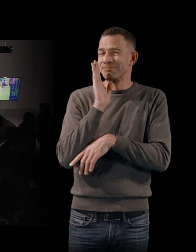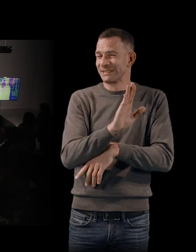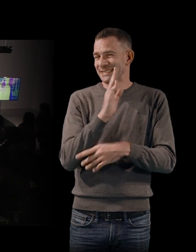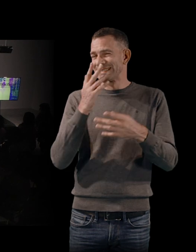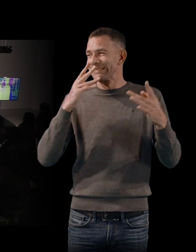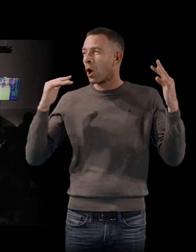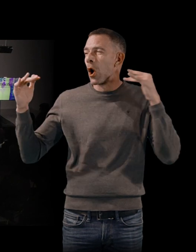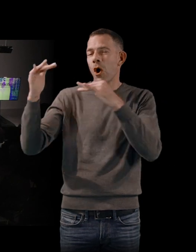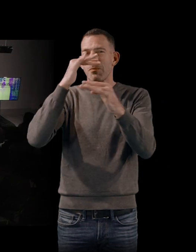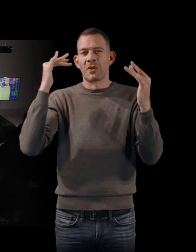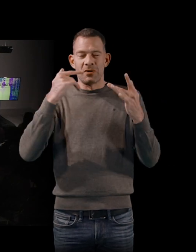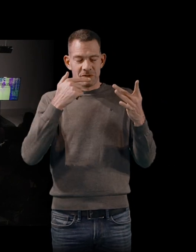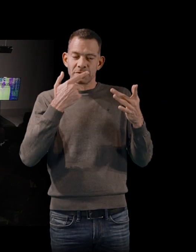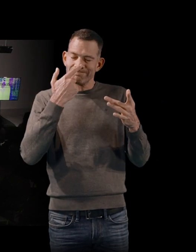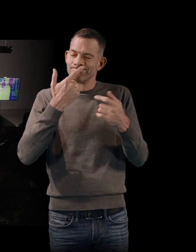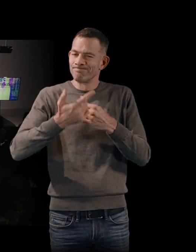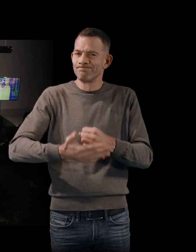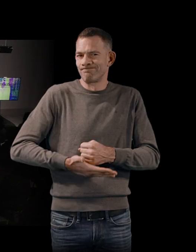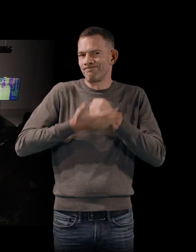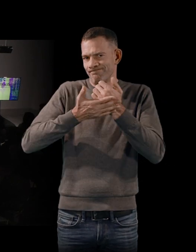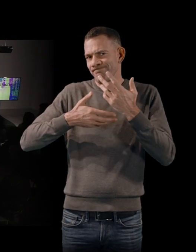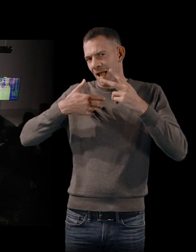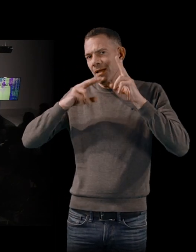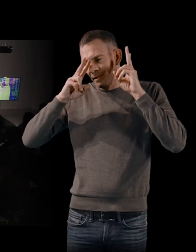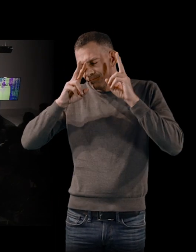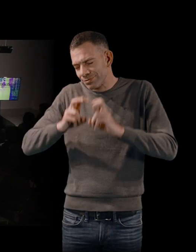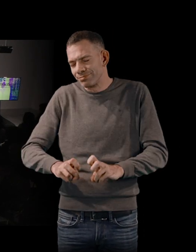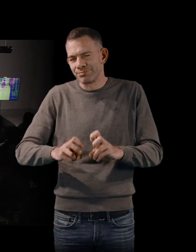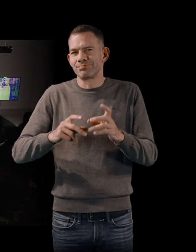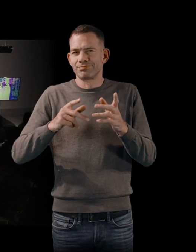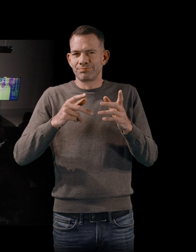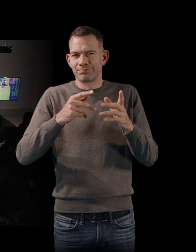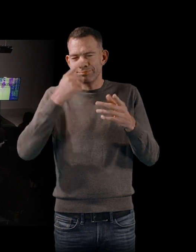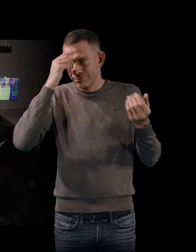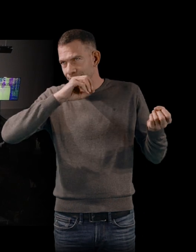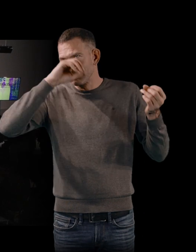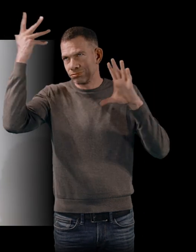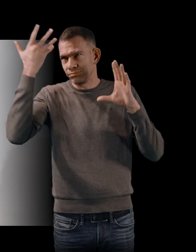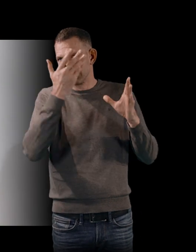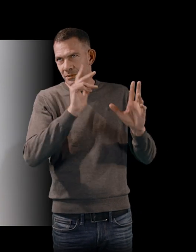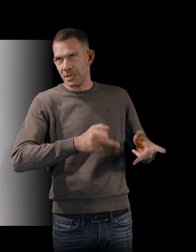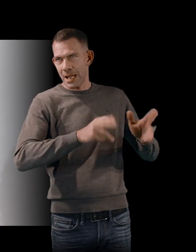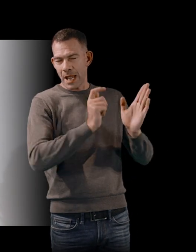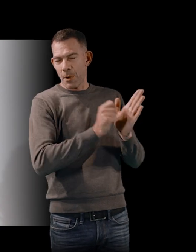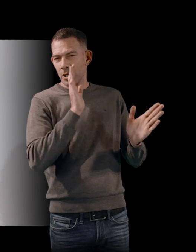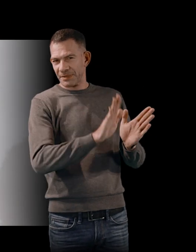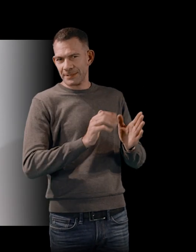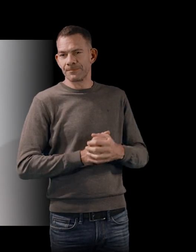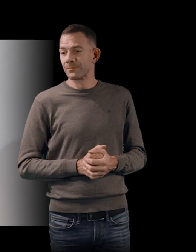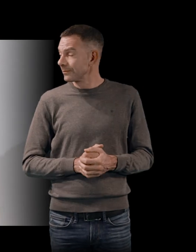vraiment une aide pour moi pour continuer à creuser cette époque et cet état d'esprit. C'était important. Vous avez écrit en Bossa